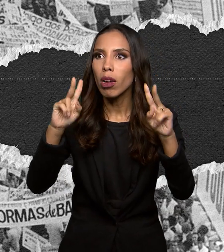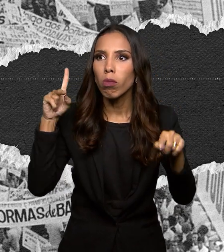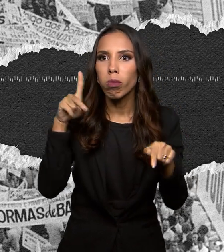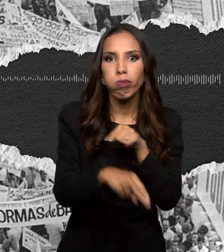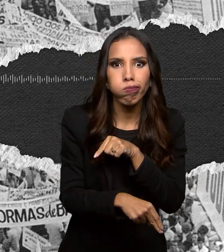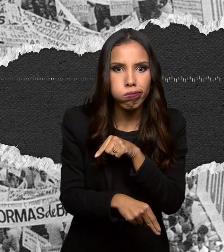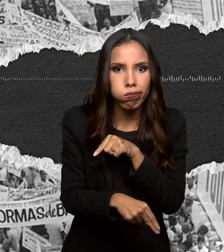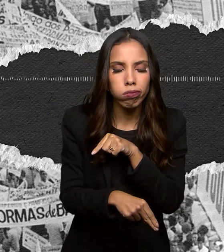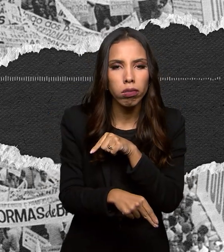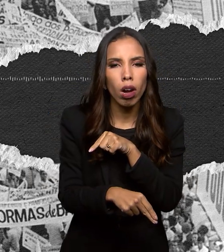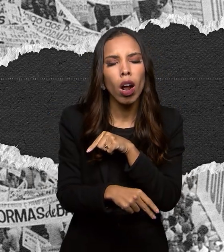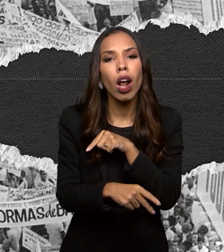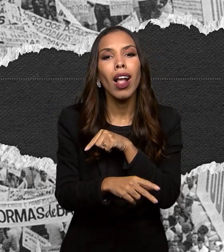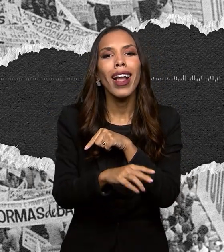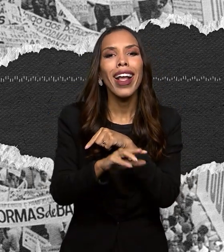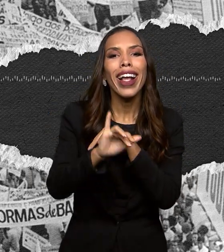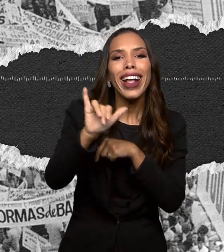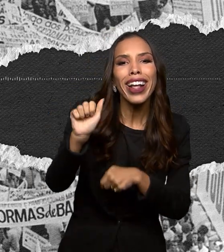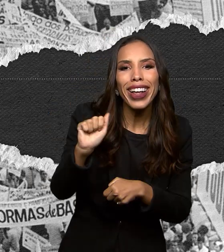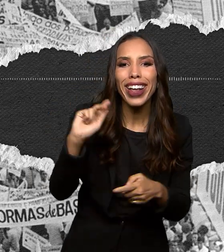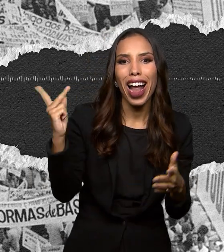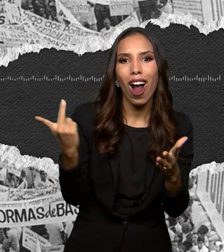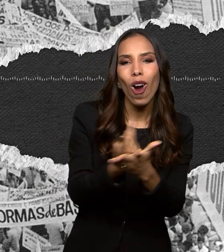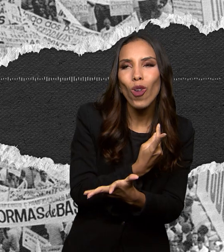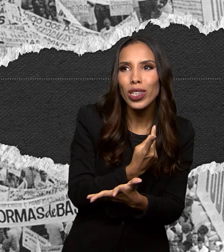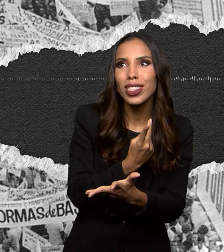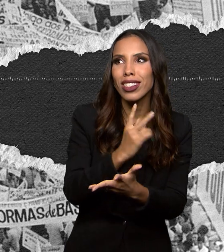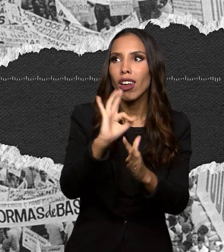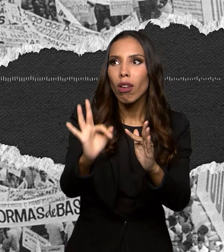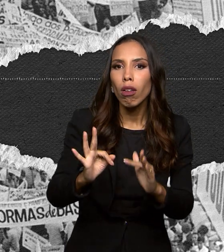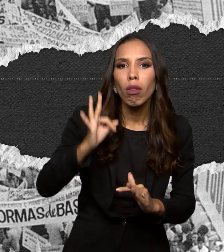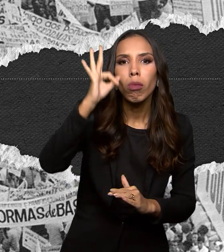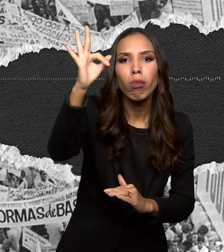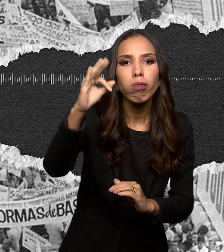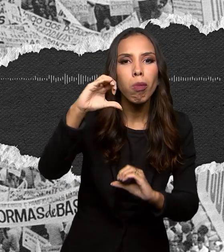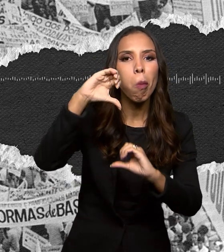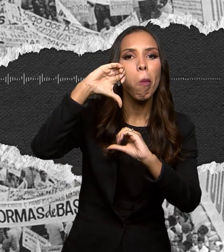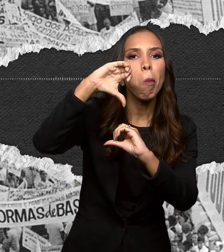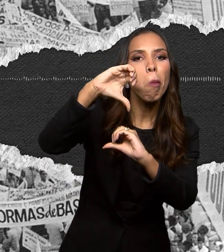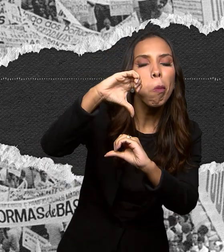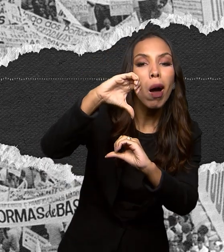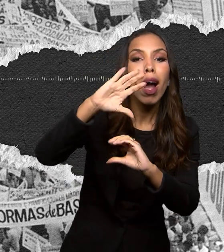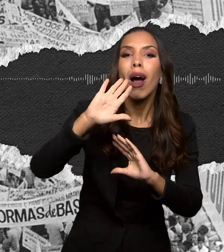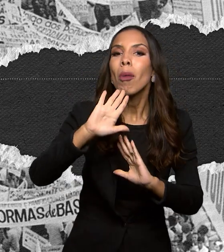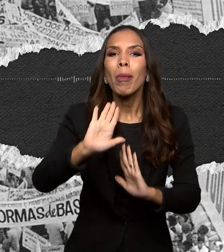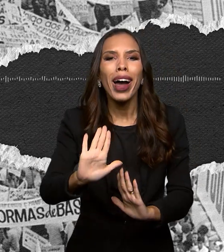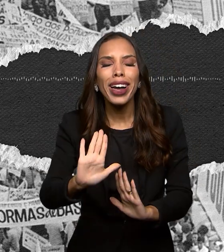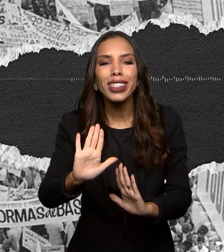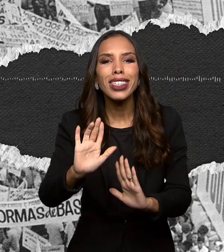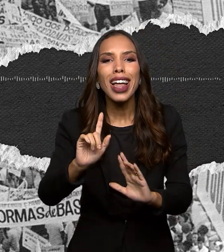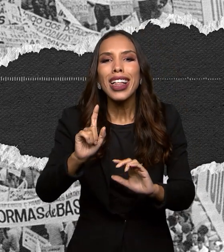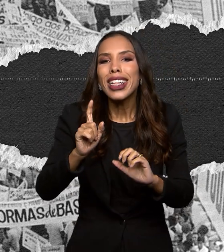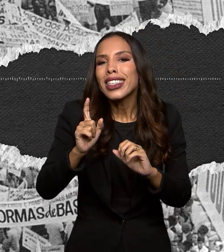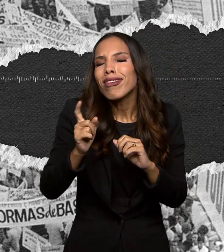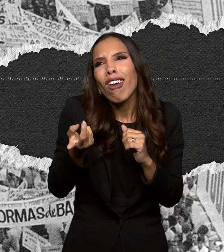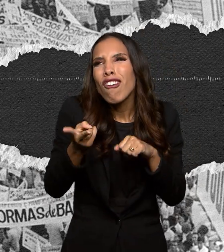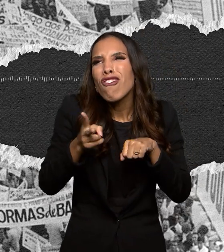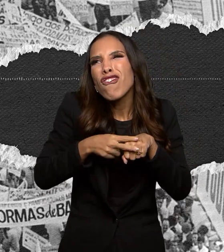Ia acontecer, iria, seria, teria. Na gramática, esse tempo verbal que parece uma promessa que não foi cumprida